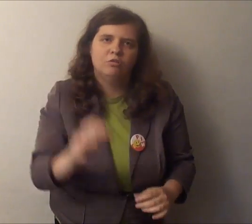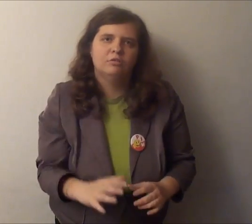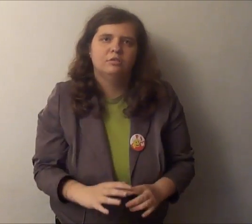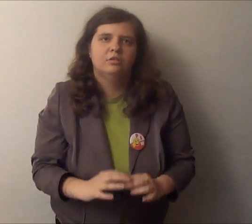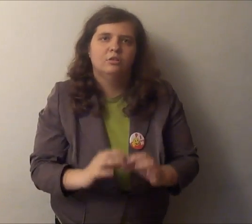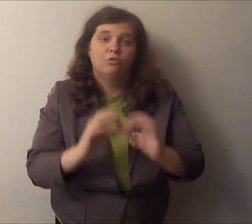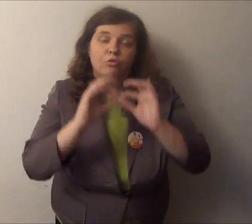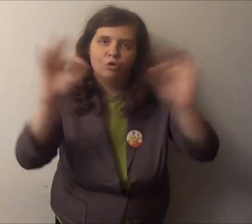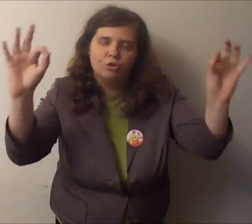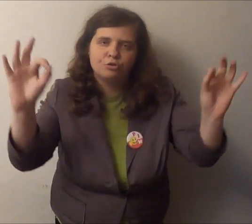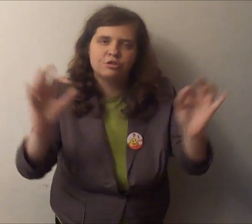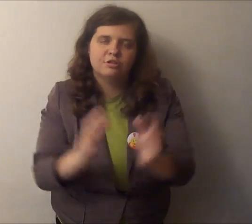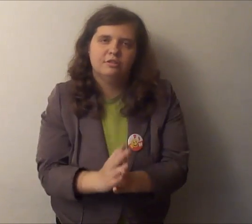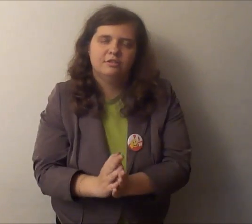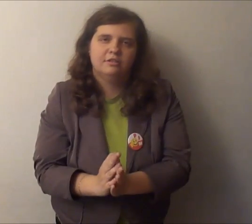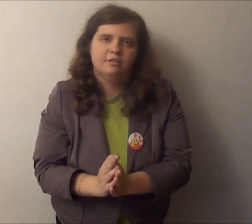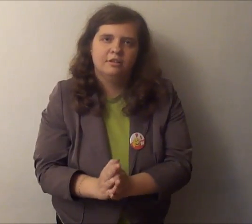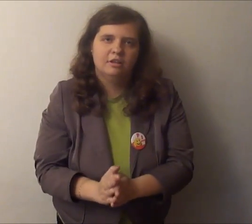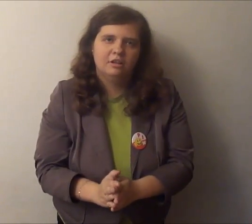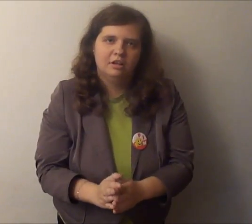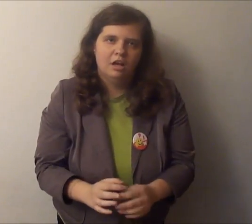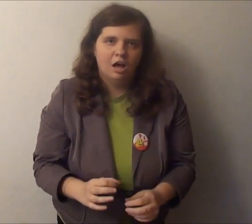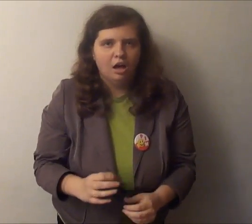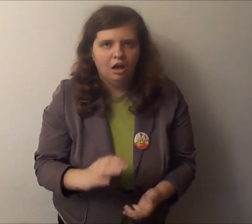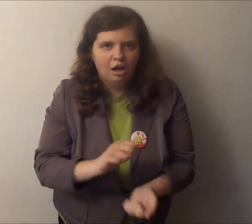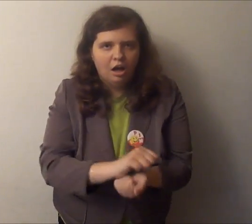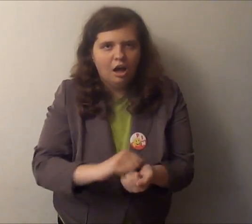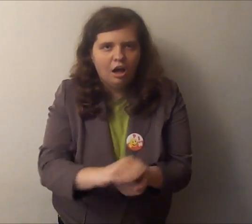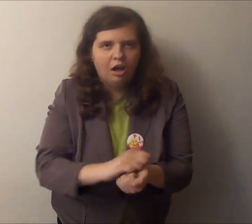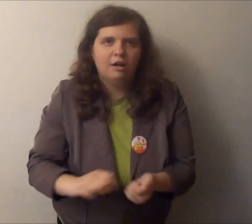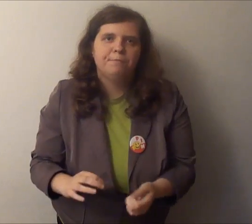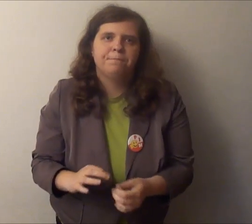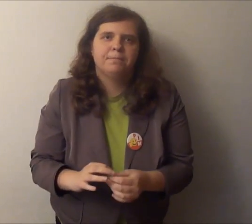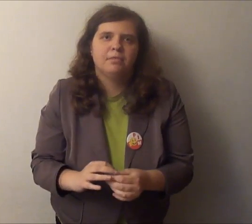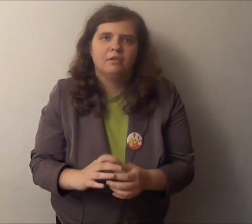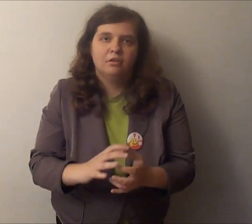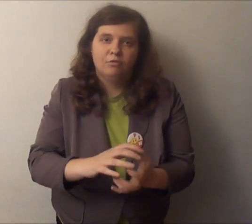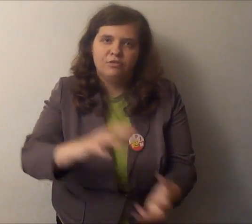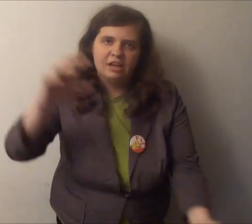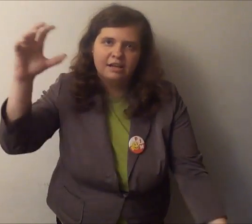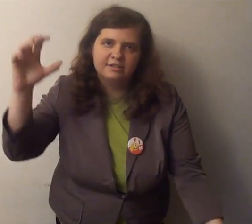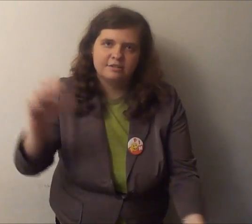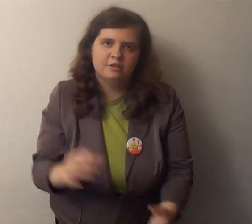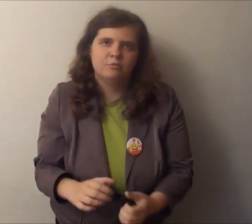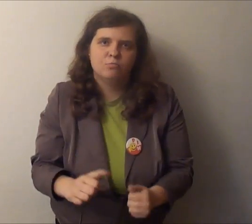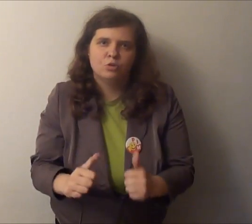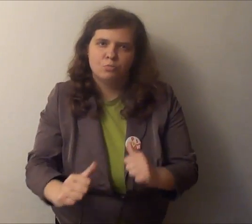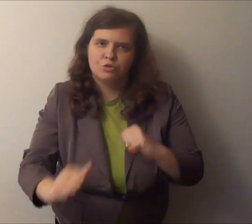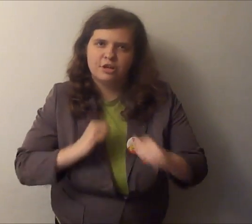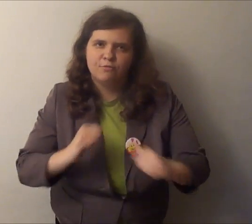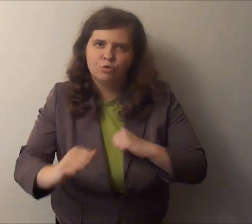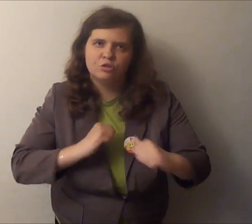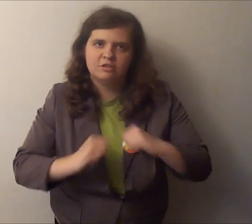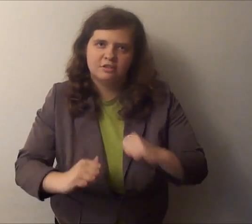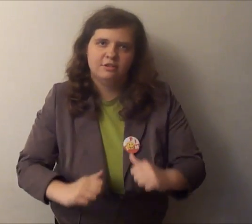wolności. A wielcy przewódcy